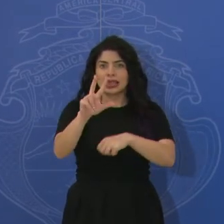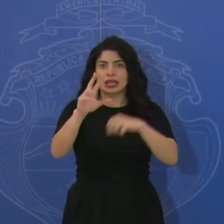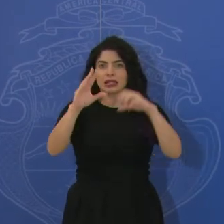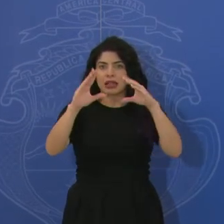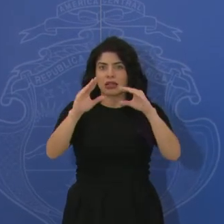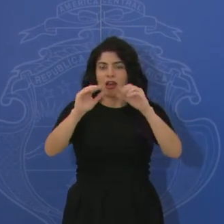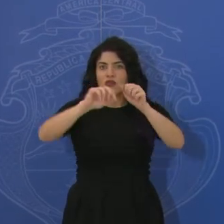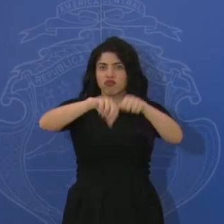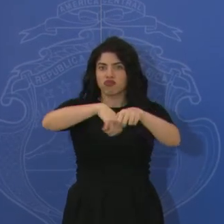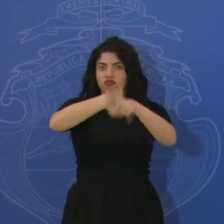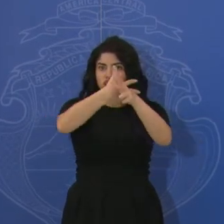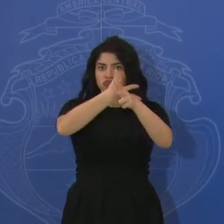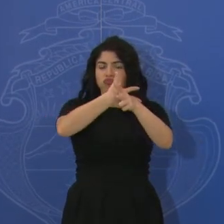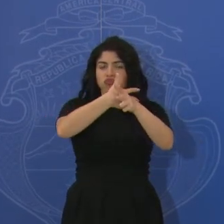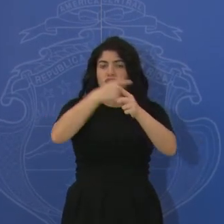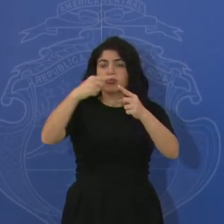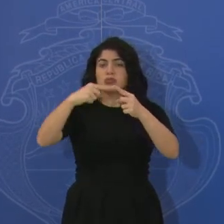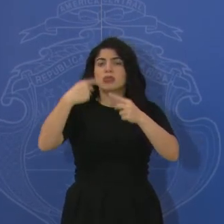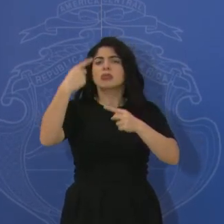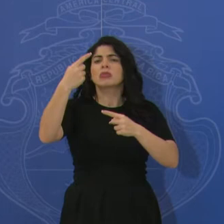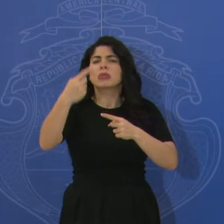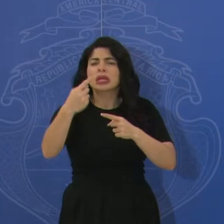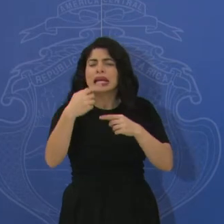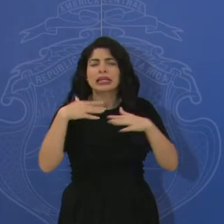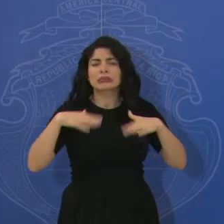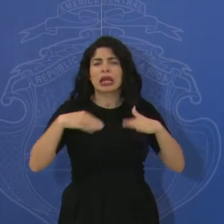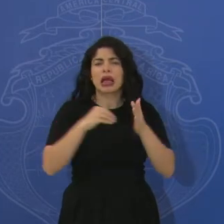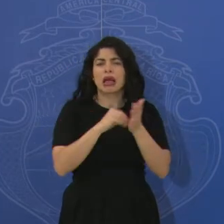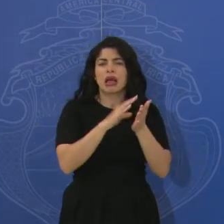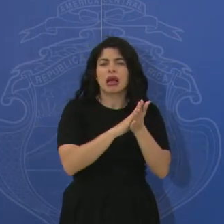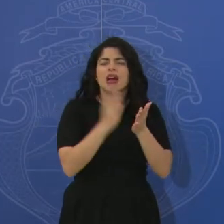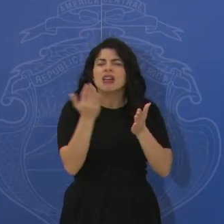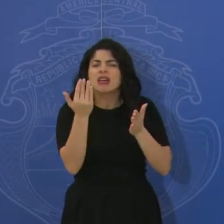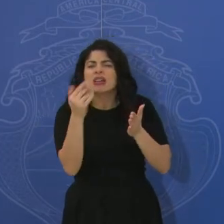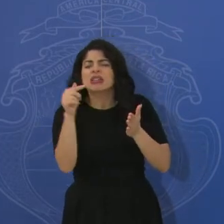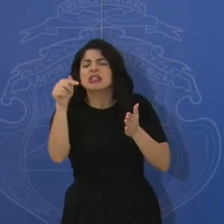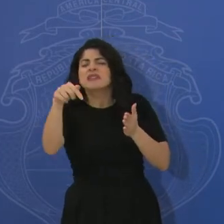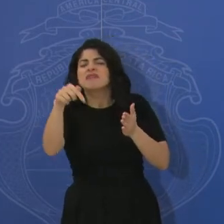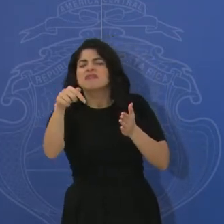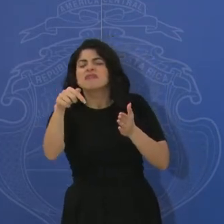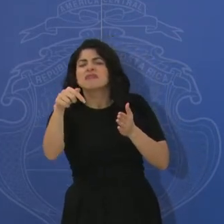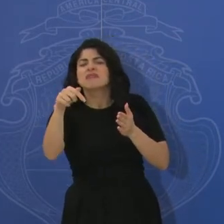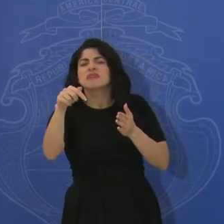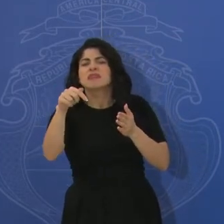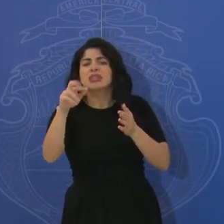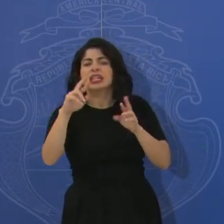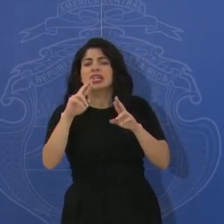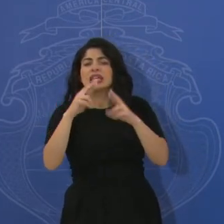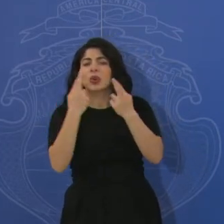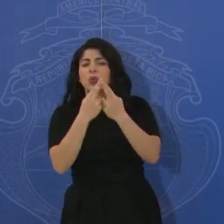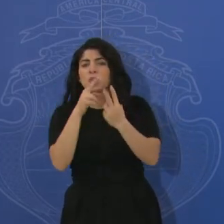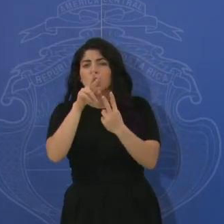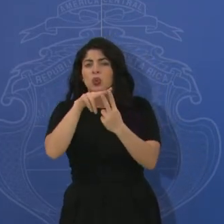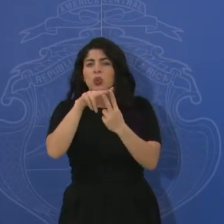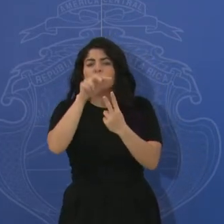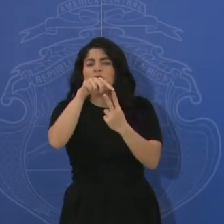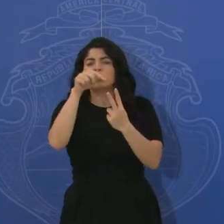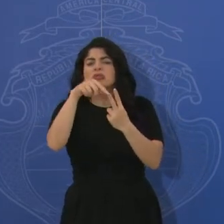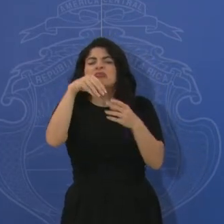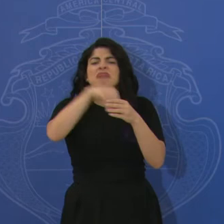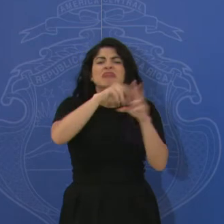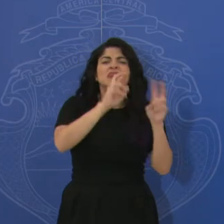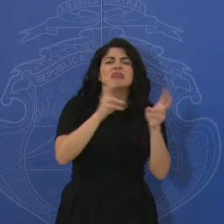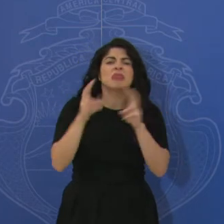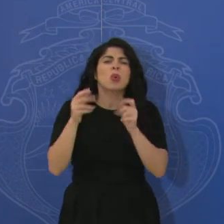y la siguiente no logré anotar la fecha. Entonces, si me pudieran precisar el contenido específicamente de esas dos reuniones.